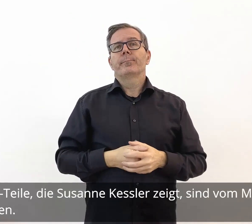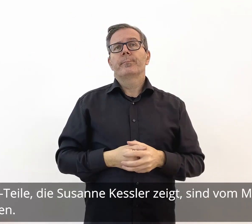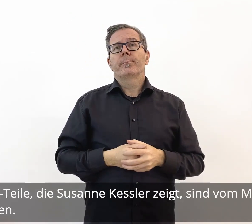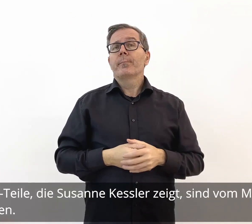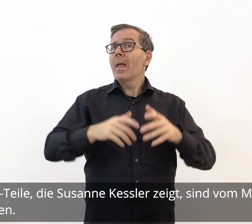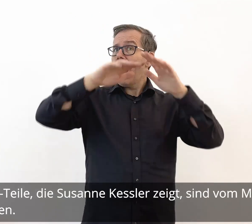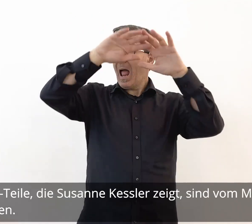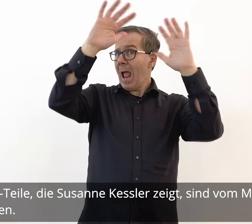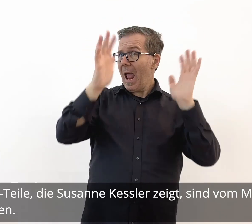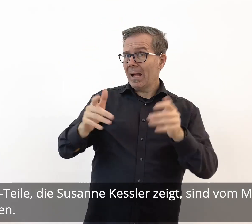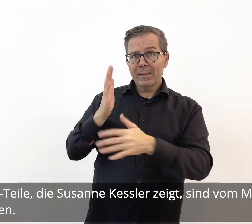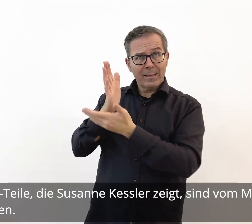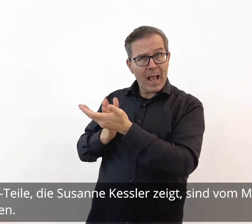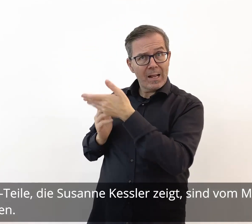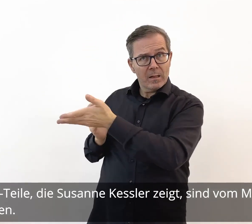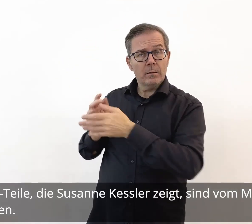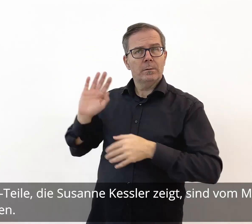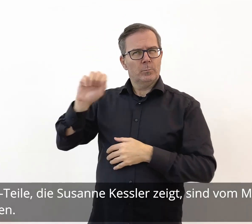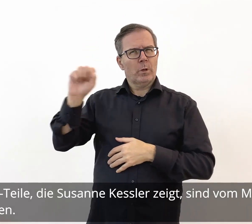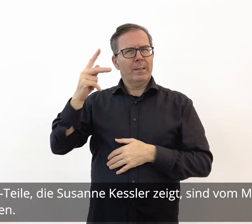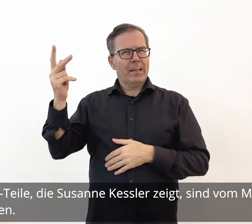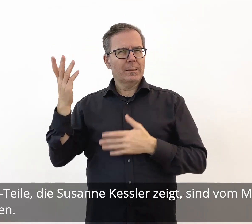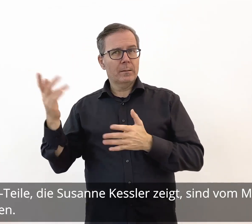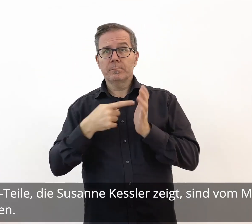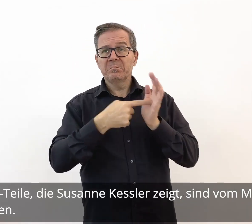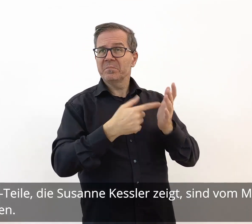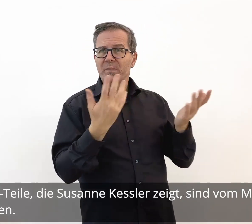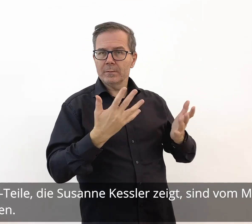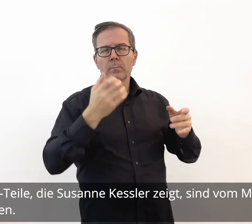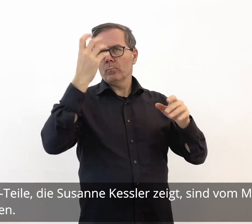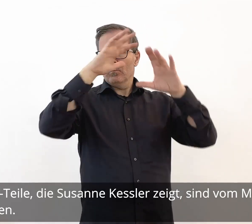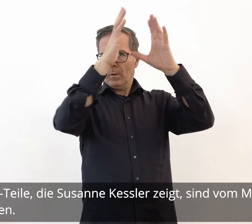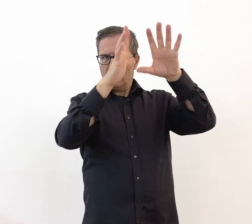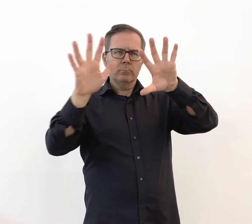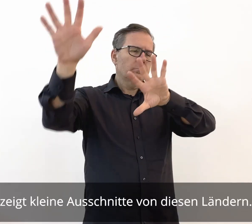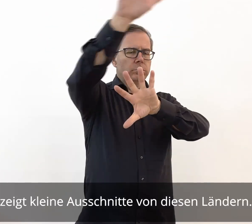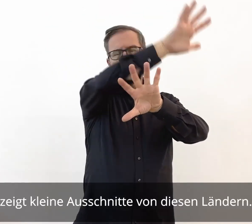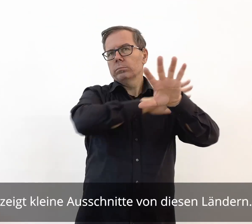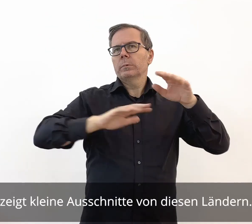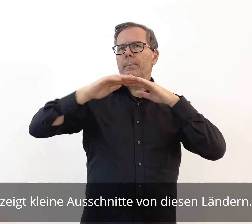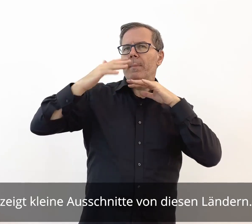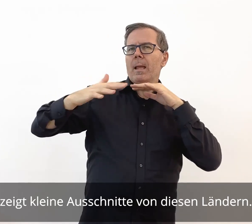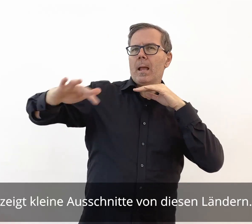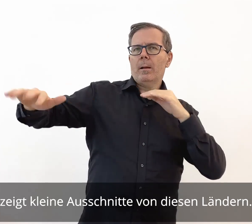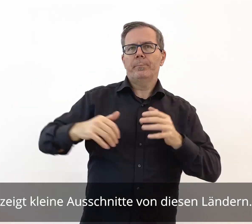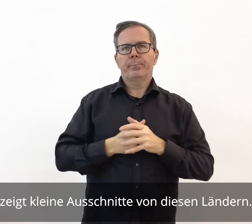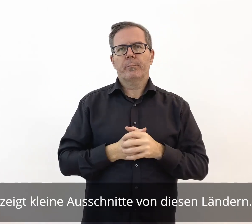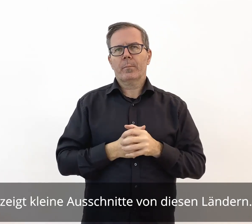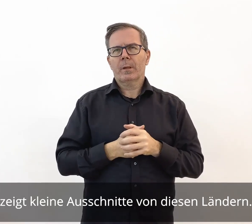Erdteile, die Susanne Kessler zeigt, sind vom Meer umgeben. Sie zeigt kleine Ausschnitte von